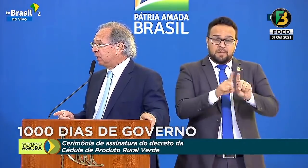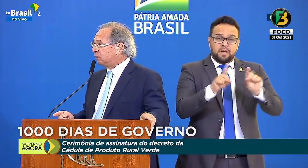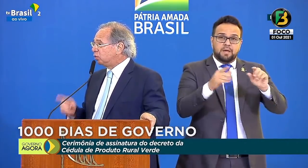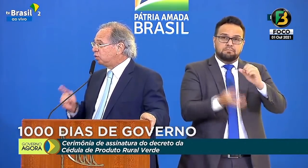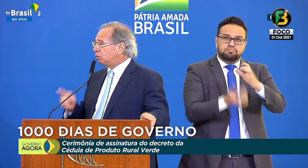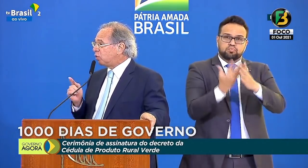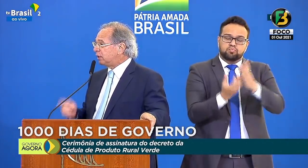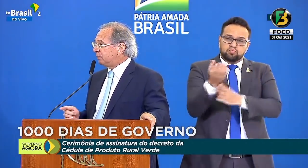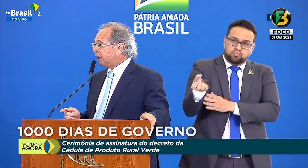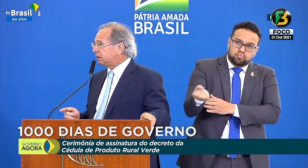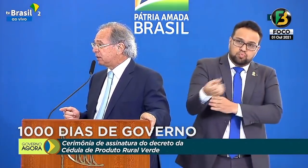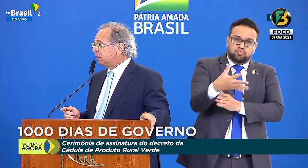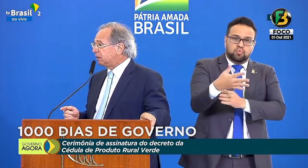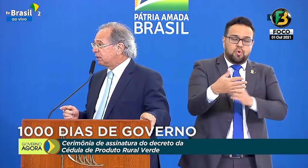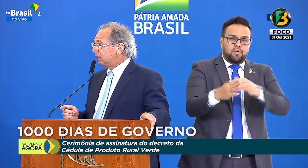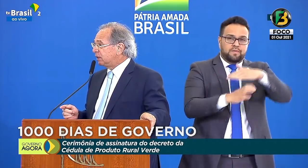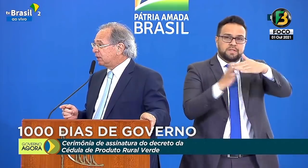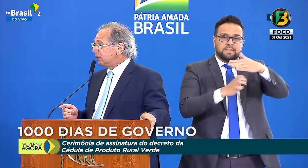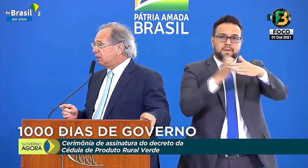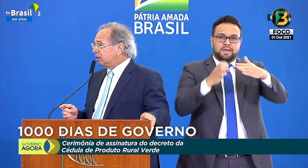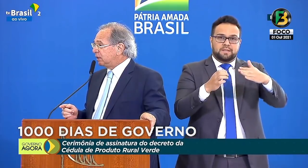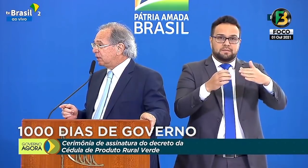criadas no último quadrimestre,